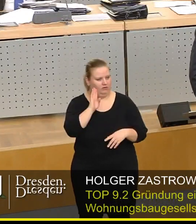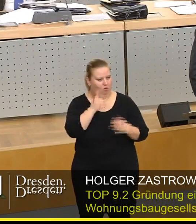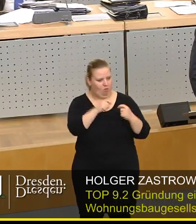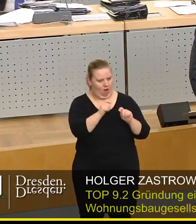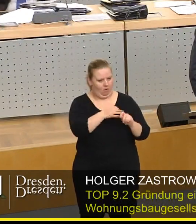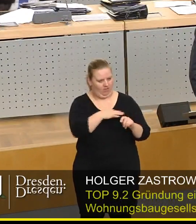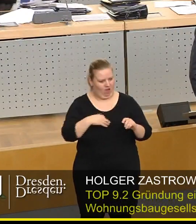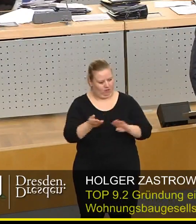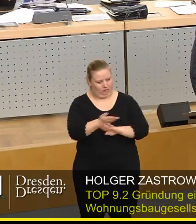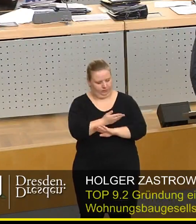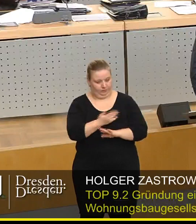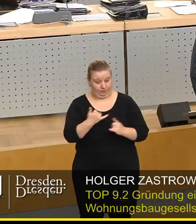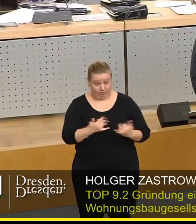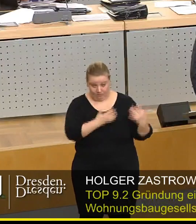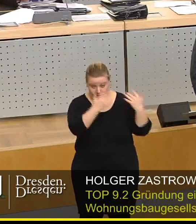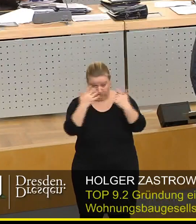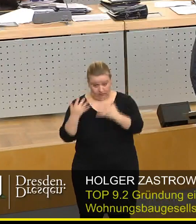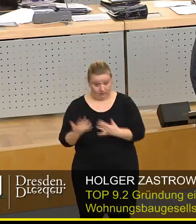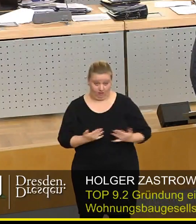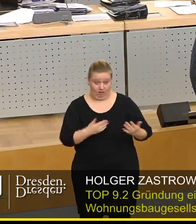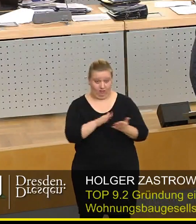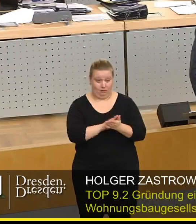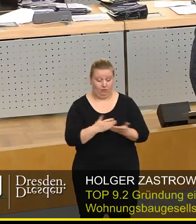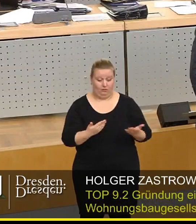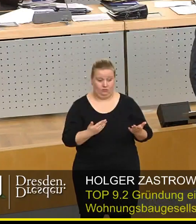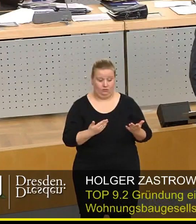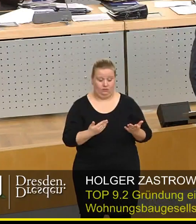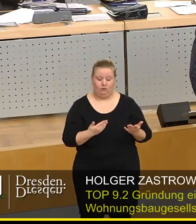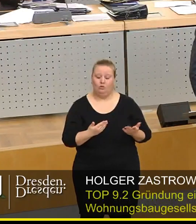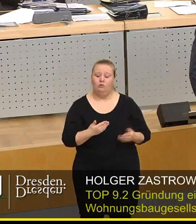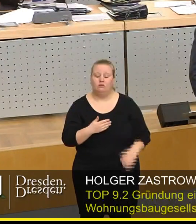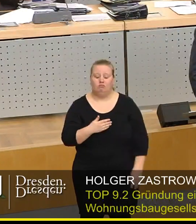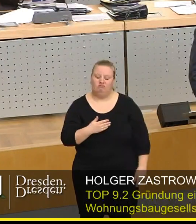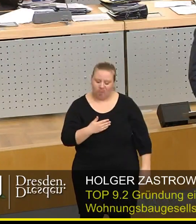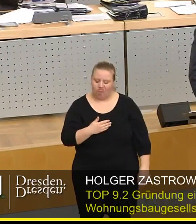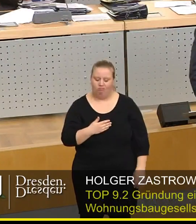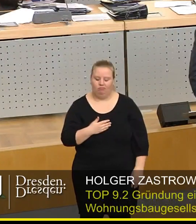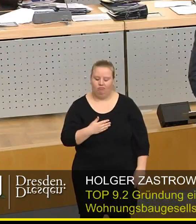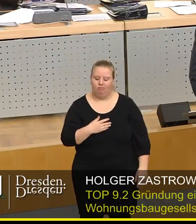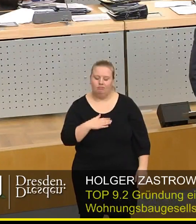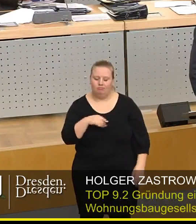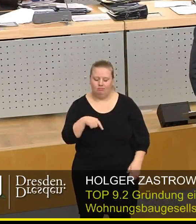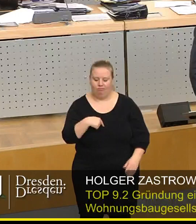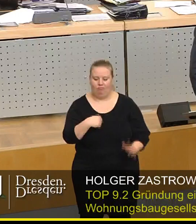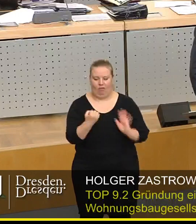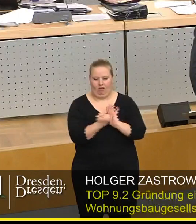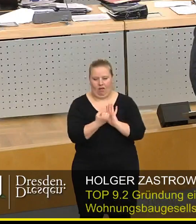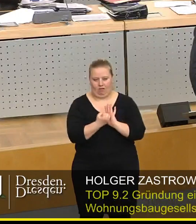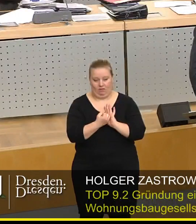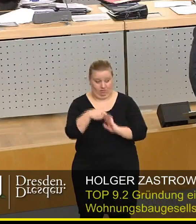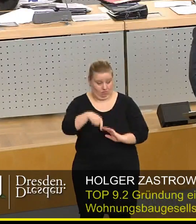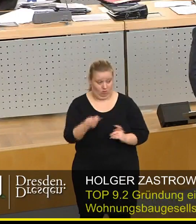ist. Zehn Jahre hat es gehalten und ich gebe jede Wette ab. das, was Sie heute hier beschließen,